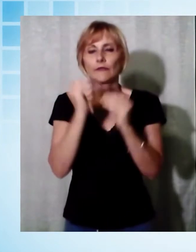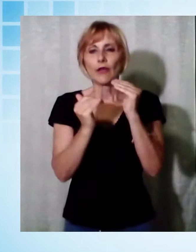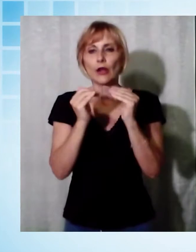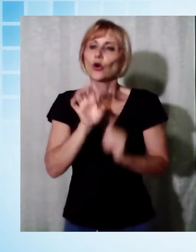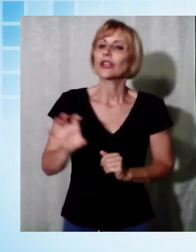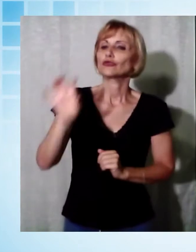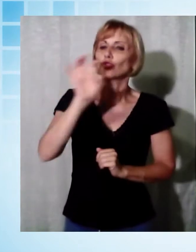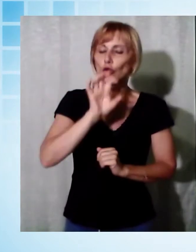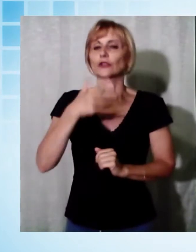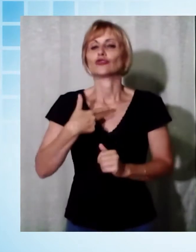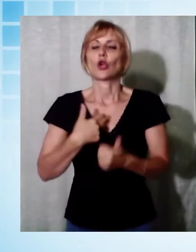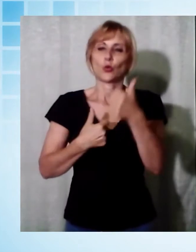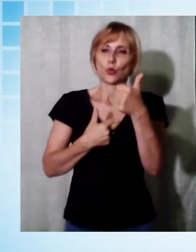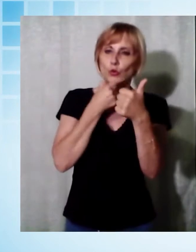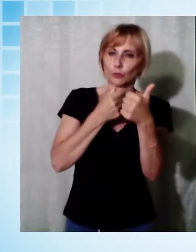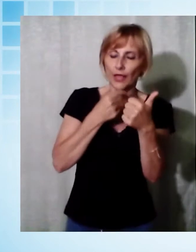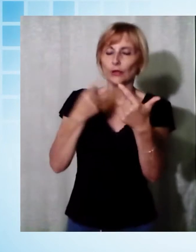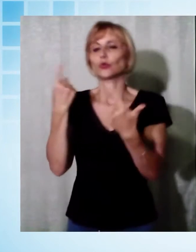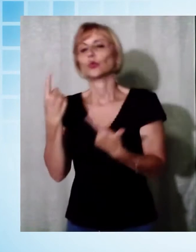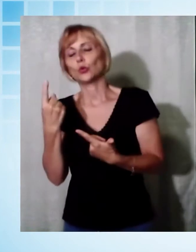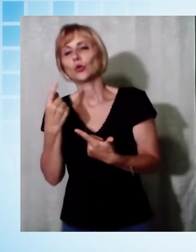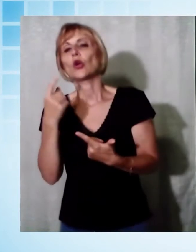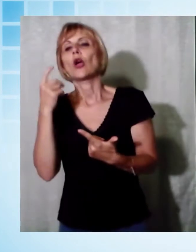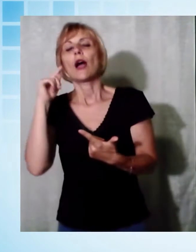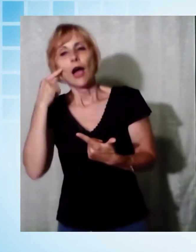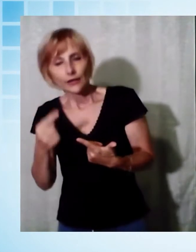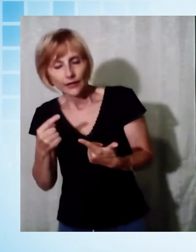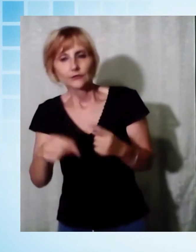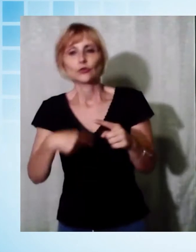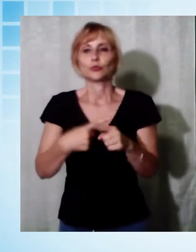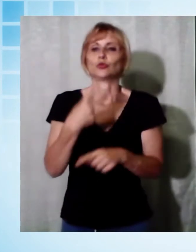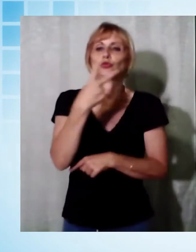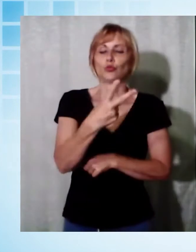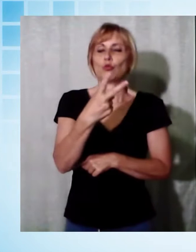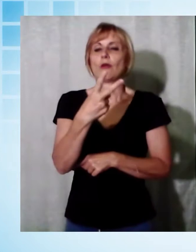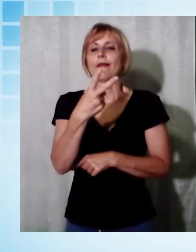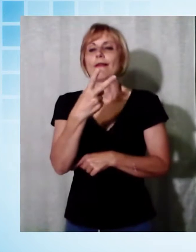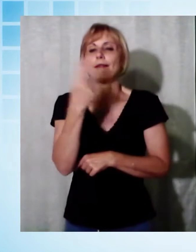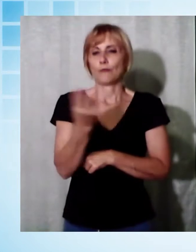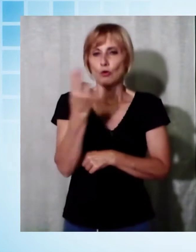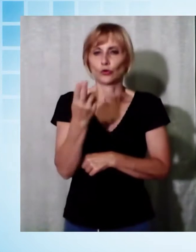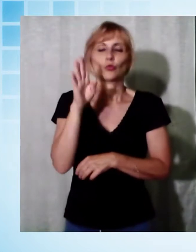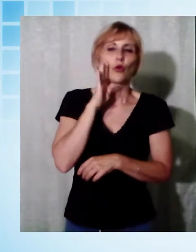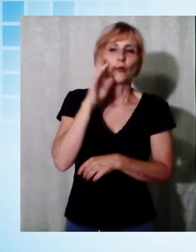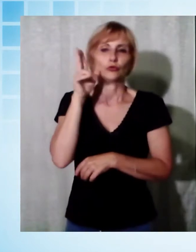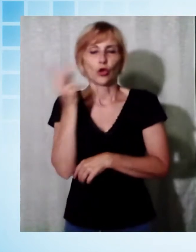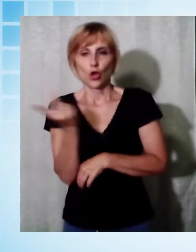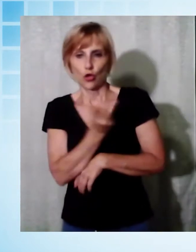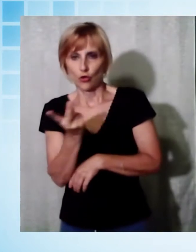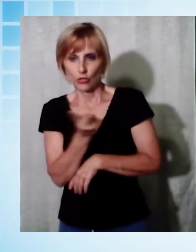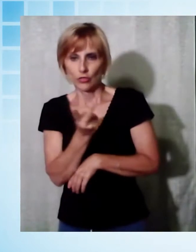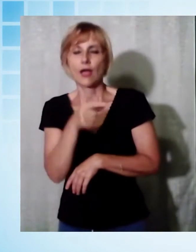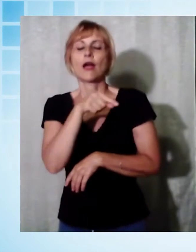uno a Prato e uno a Arezzo, due decessi, due persone, un uomo e donna di 85 anni nella provincia di